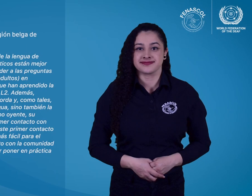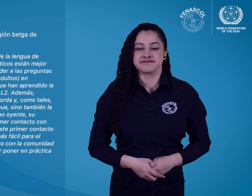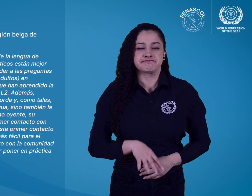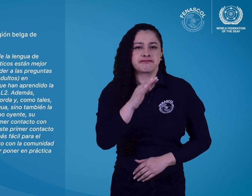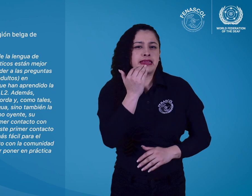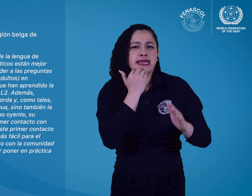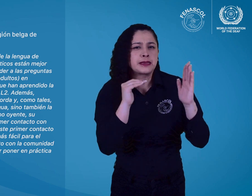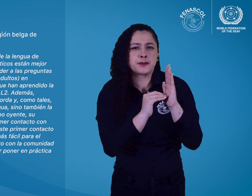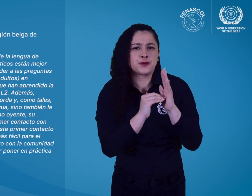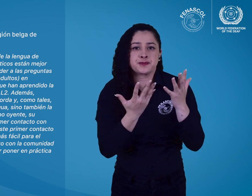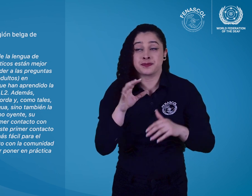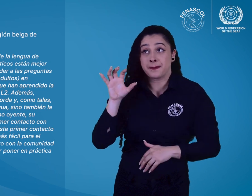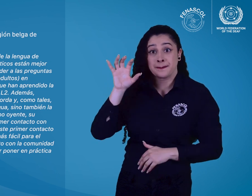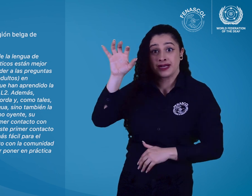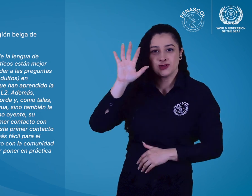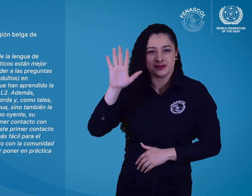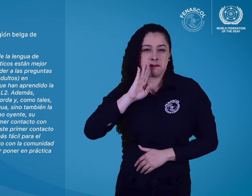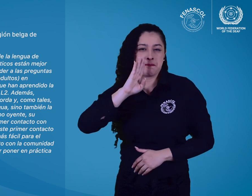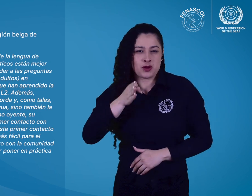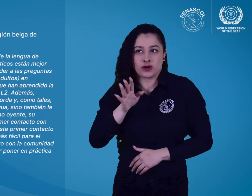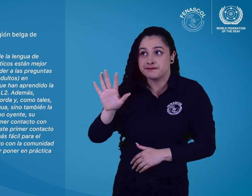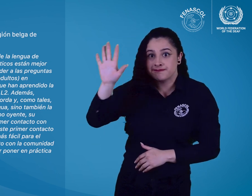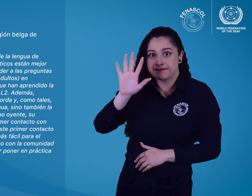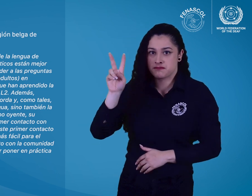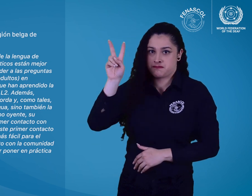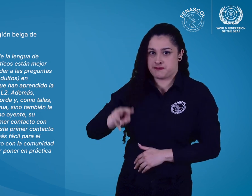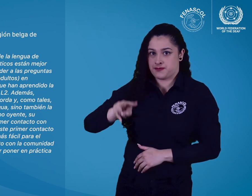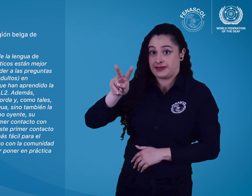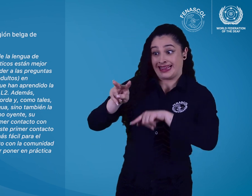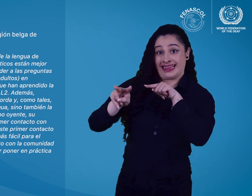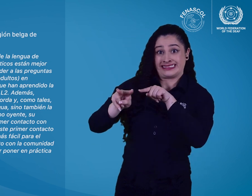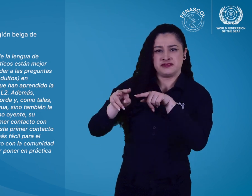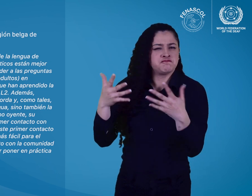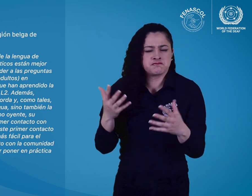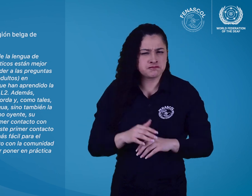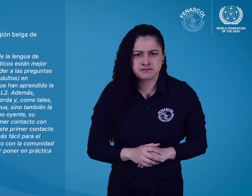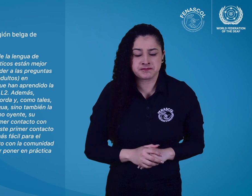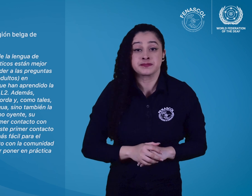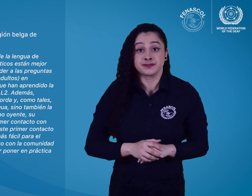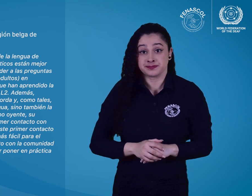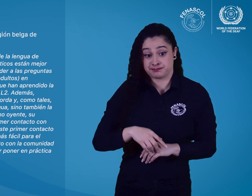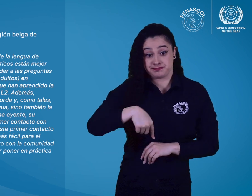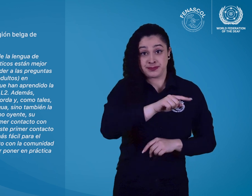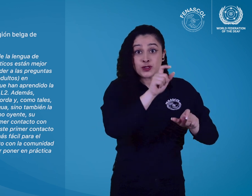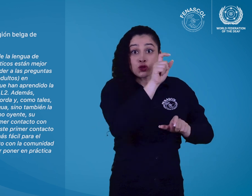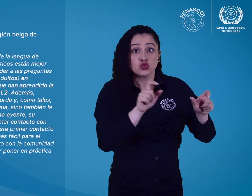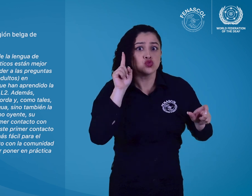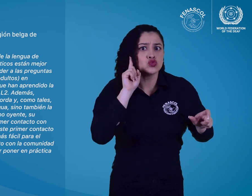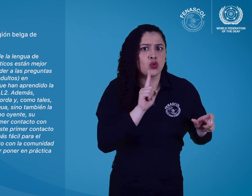Por poner un ejemplo, en la región belga de Flandes se aconseja que los señantes